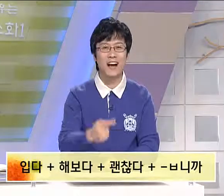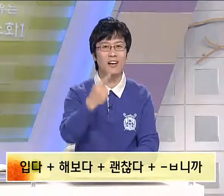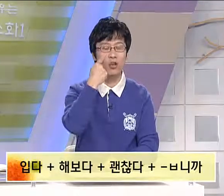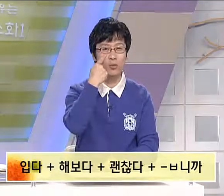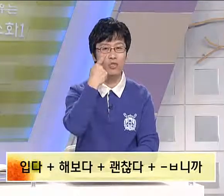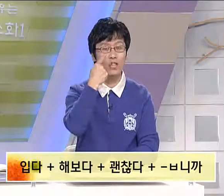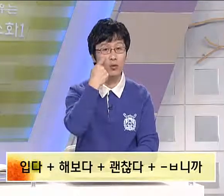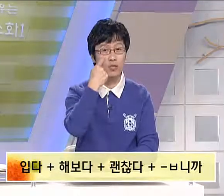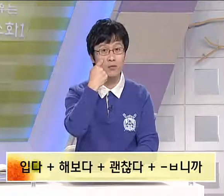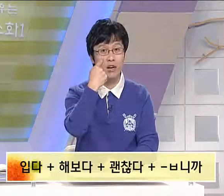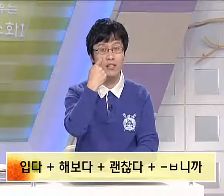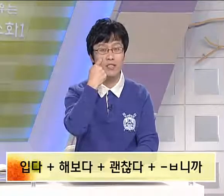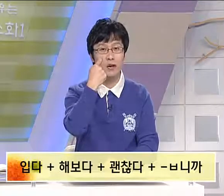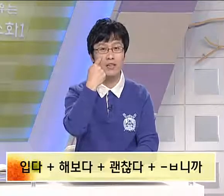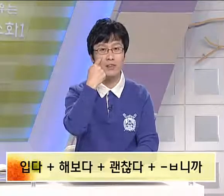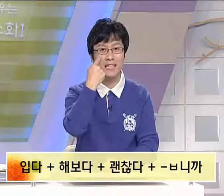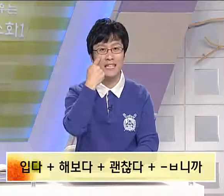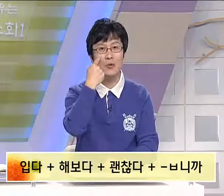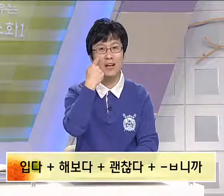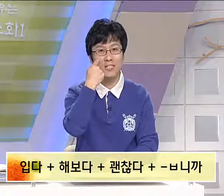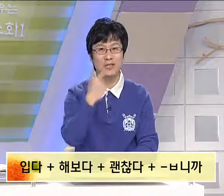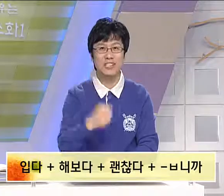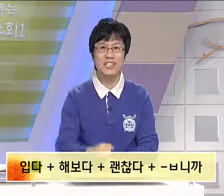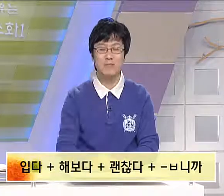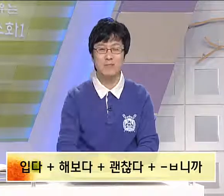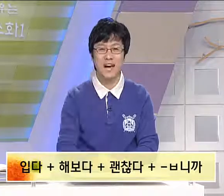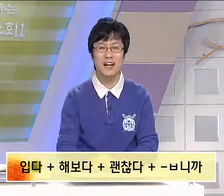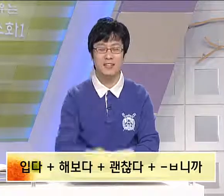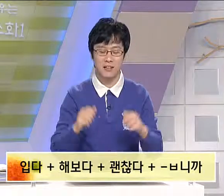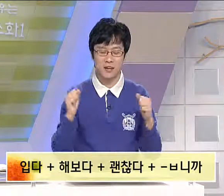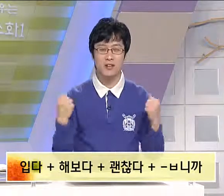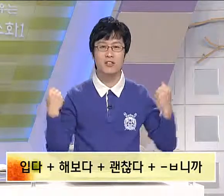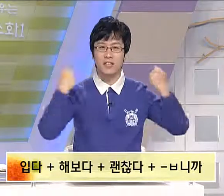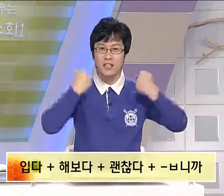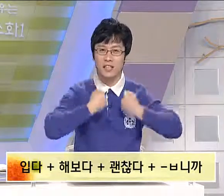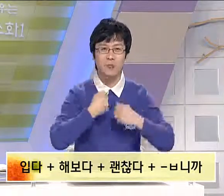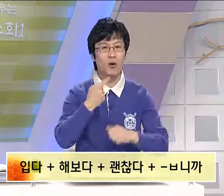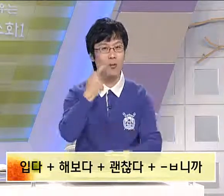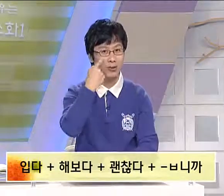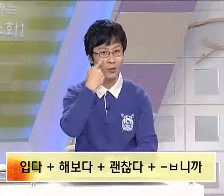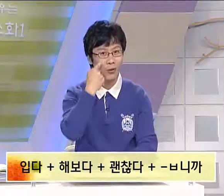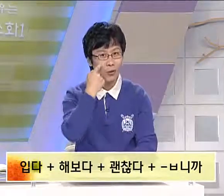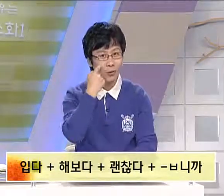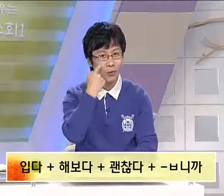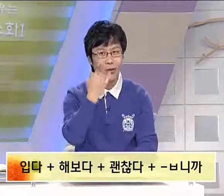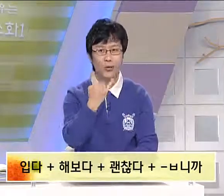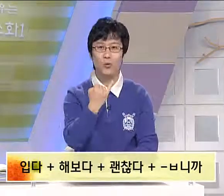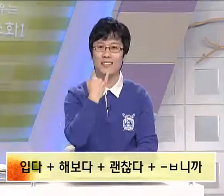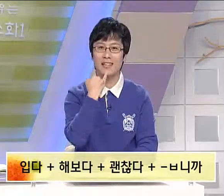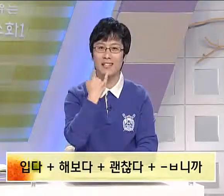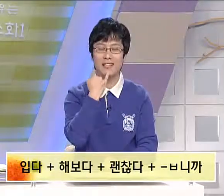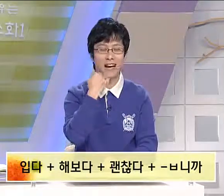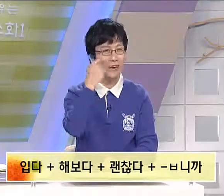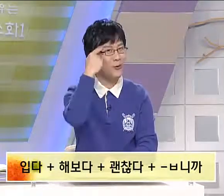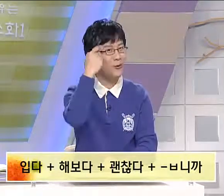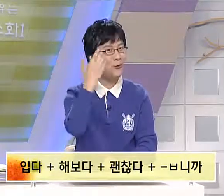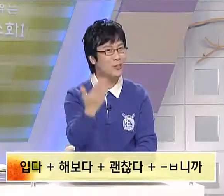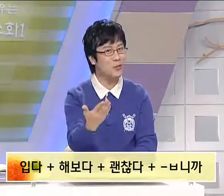여러분이 익혀두시면 생활에서 많이 사용하실 수 있겠습니다. 그래서 입어봐도 괜찮을까요? 라고